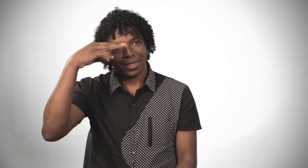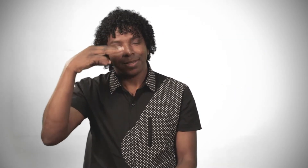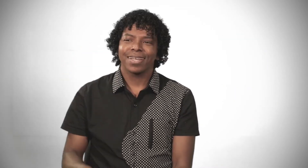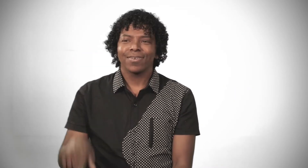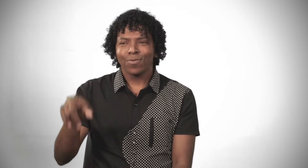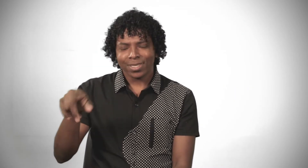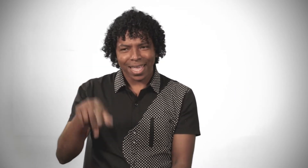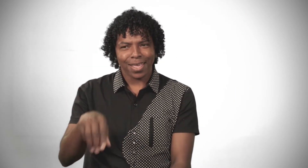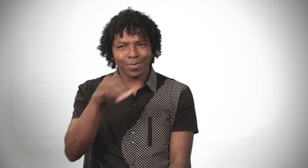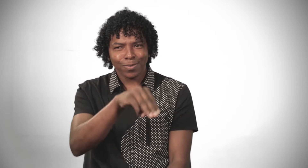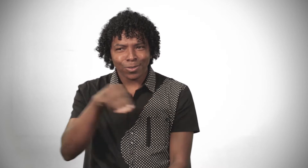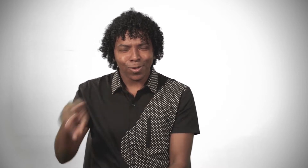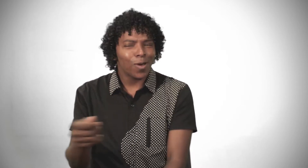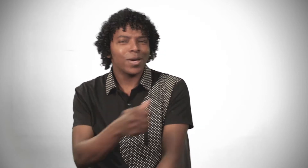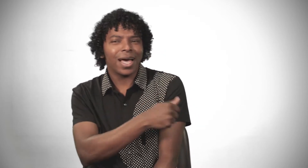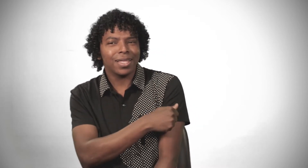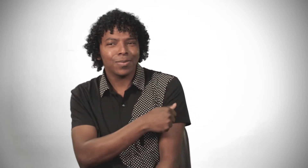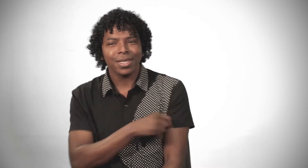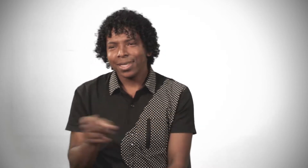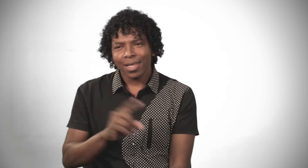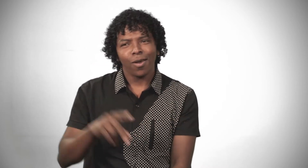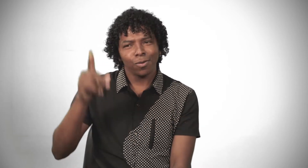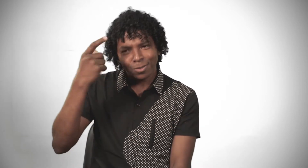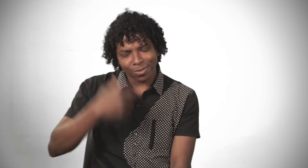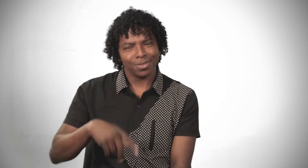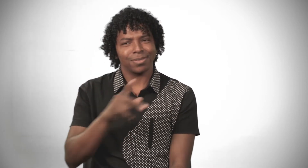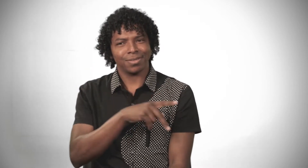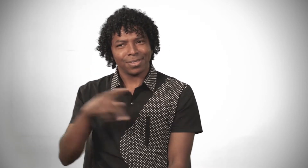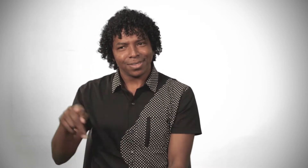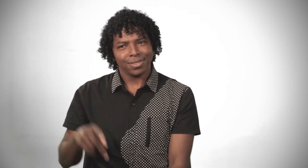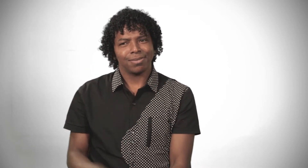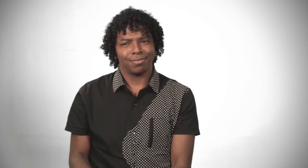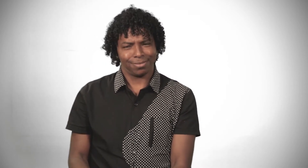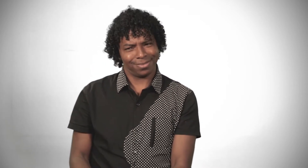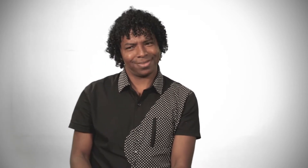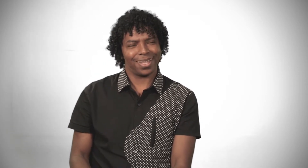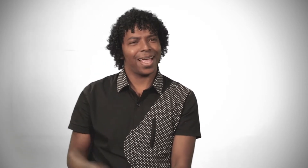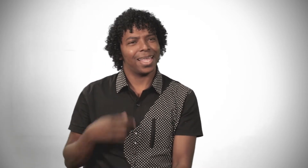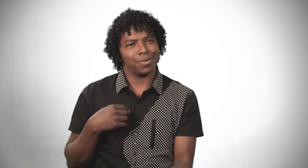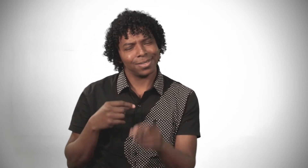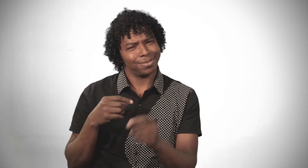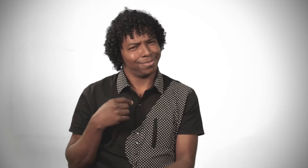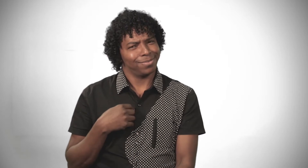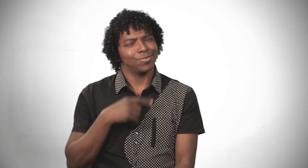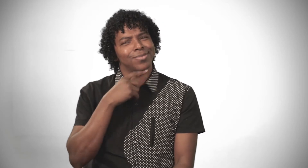E eu perguntei, desculpa, você é monitora, aluna? Ela me respondeu, não, eu sou professora. Ainda desconfiado?